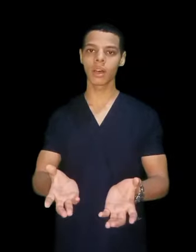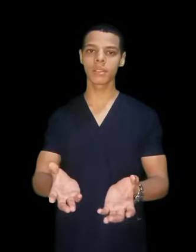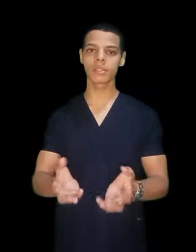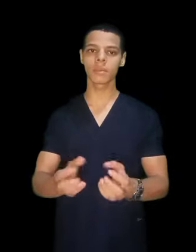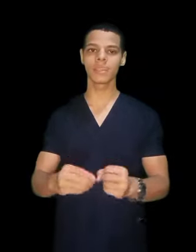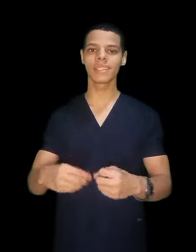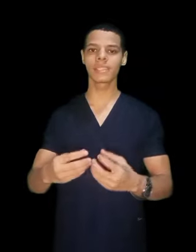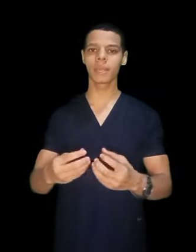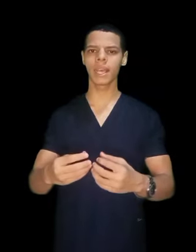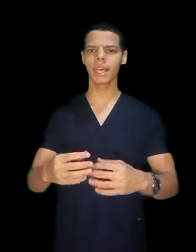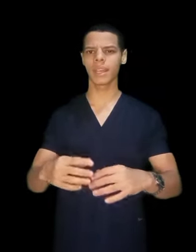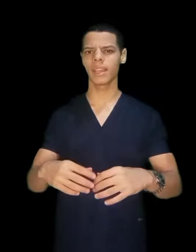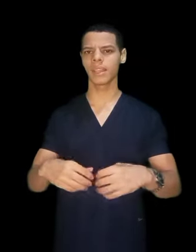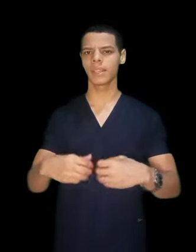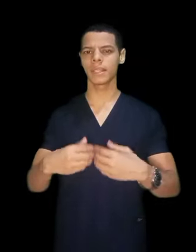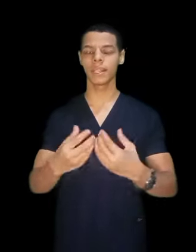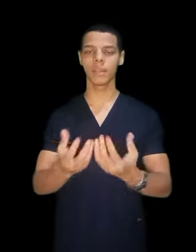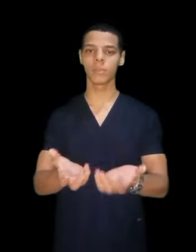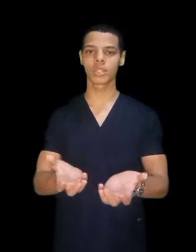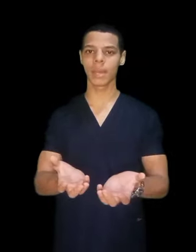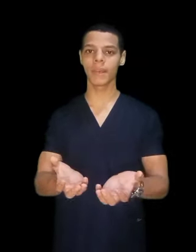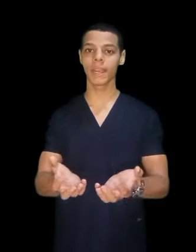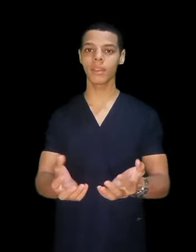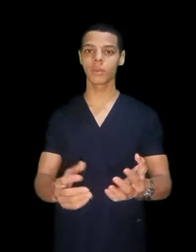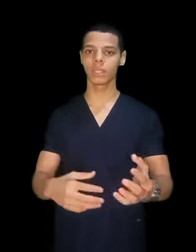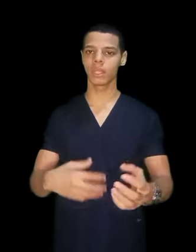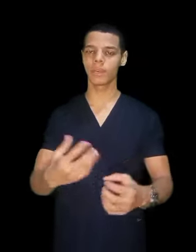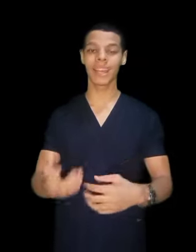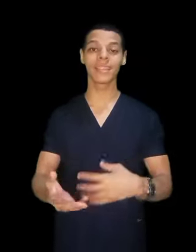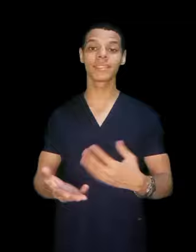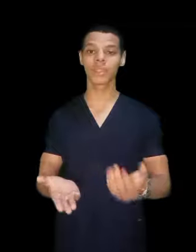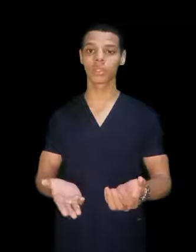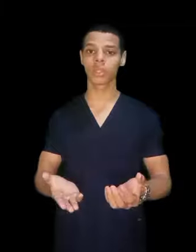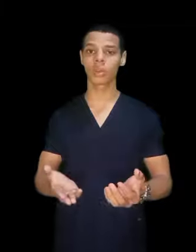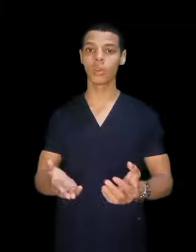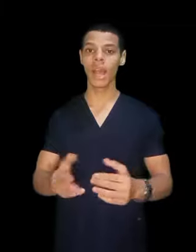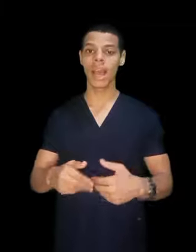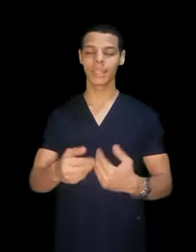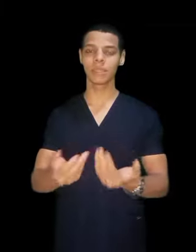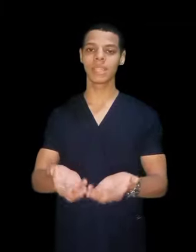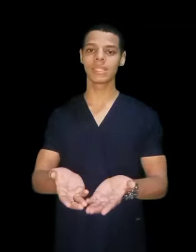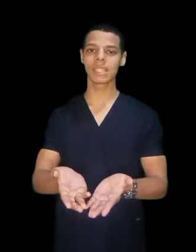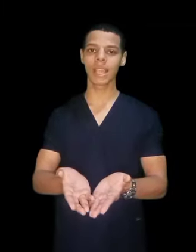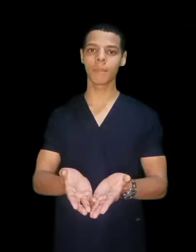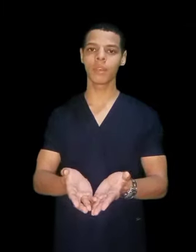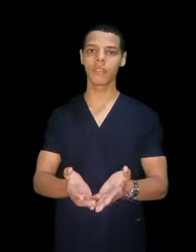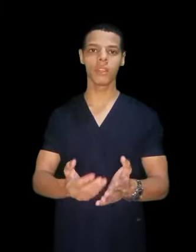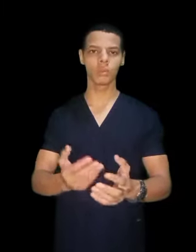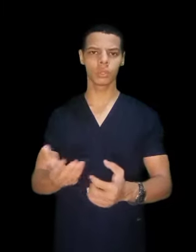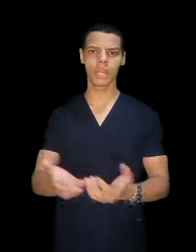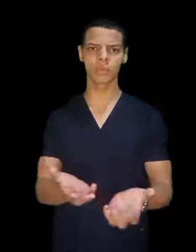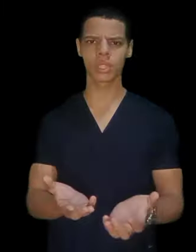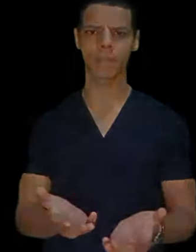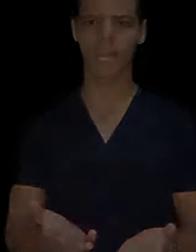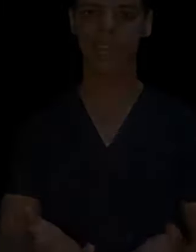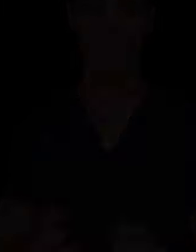خالص بالنسبة لمستقبلك وان المجال اللي انت هتختاره تبدأ ان انت تكمل فيه وده مستقبلك